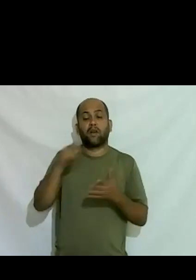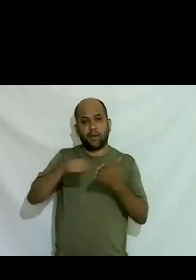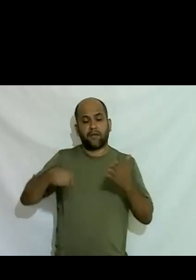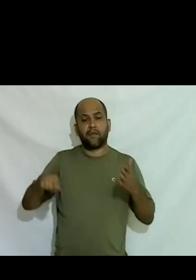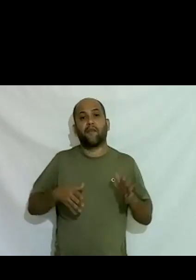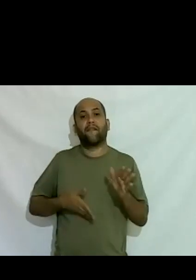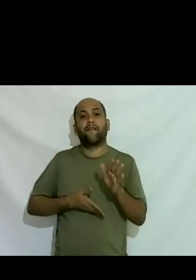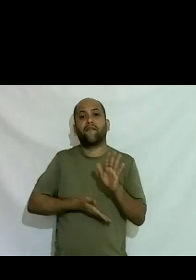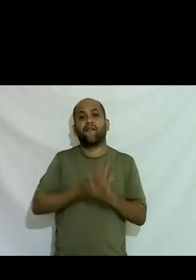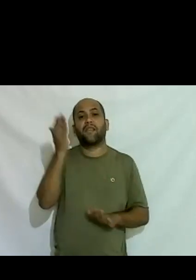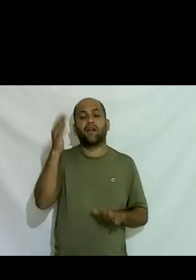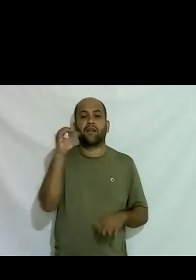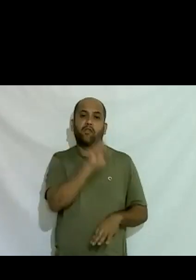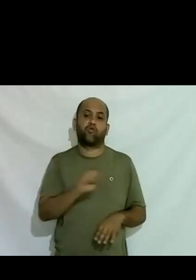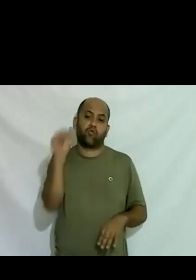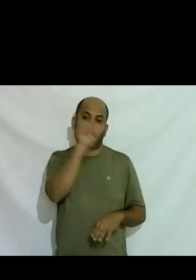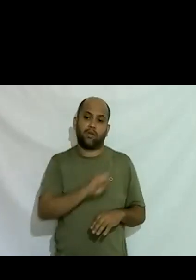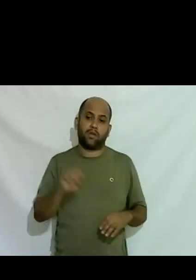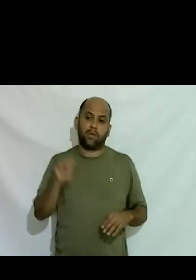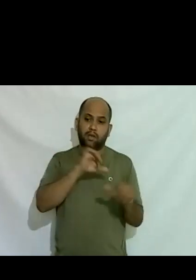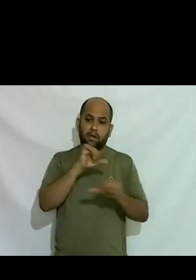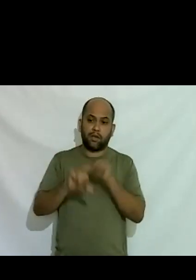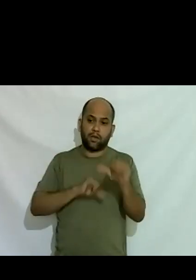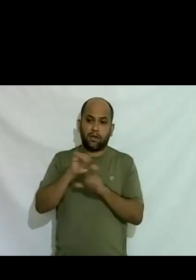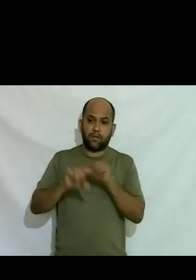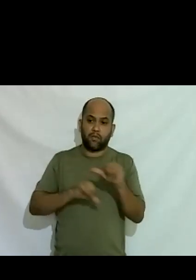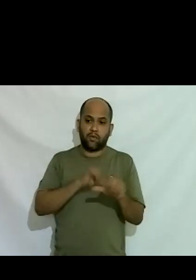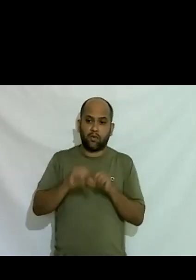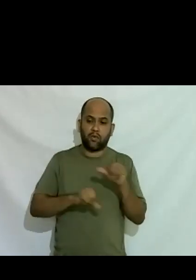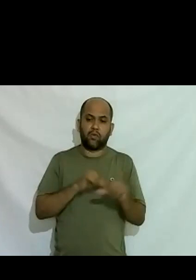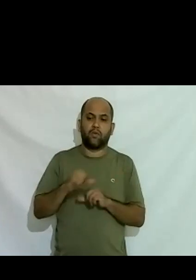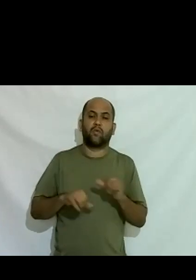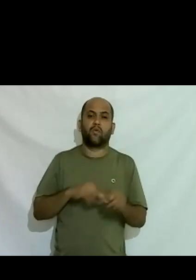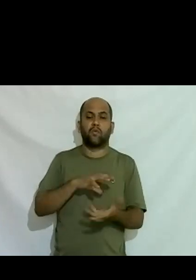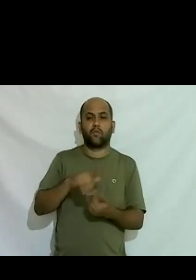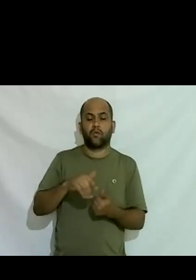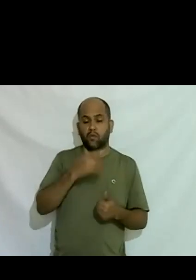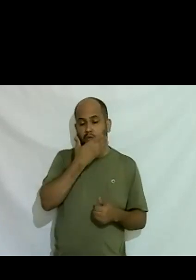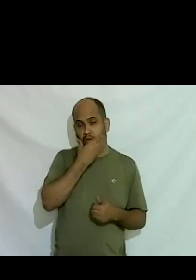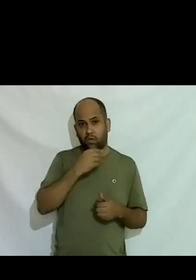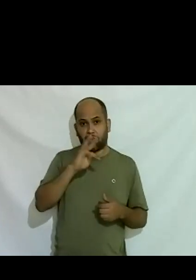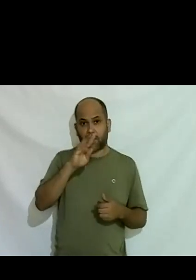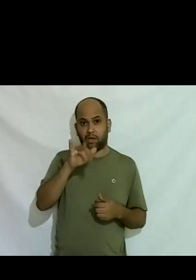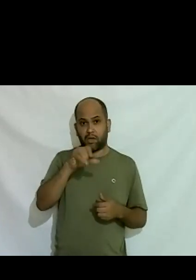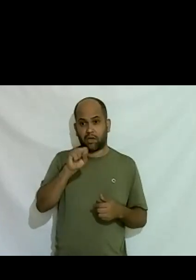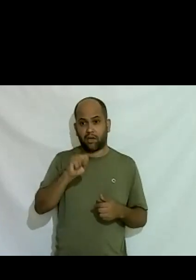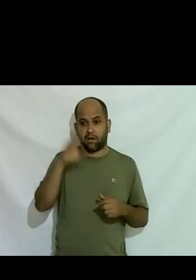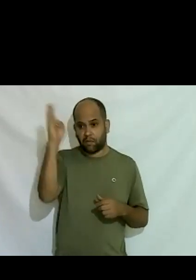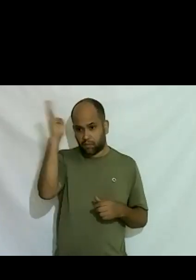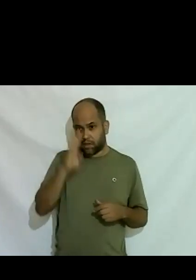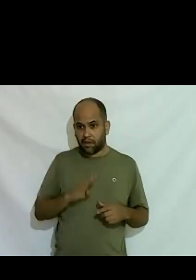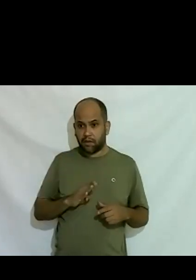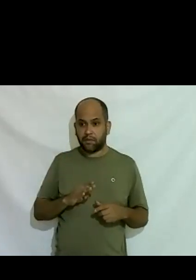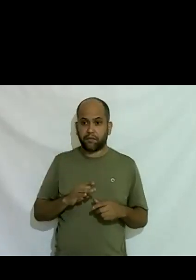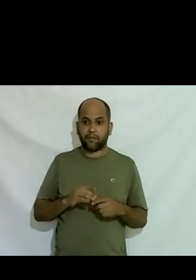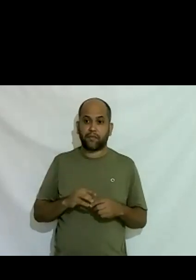modificou o mundo dos homens trans no Brasil trouxe eu divido o